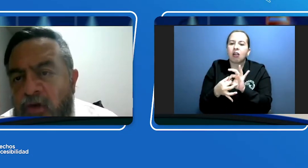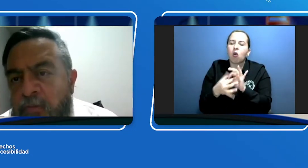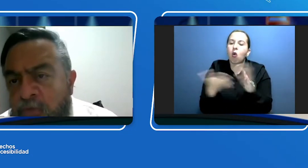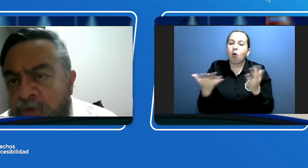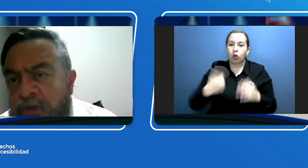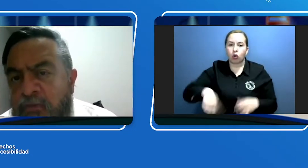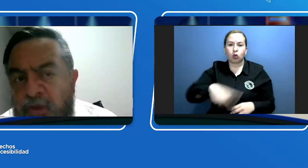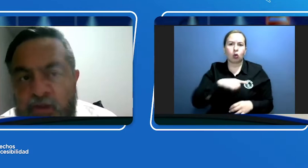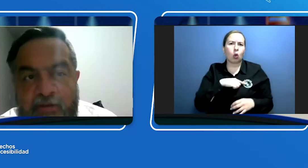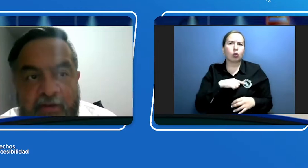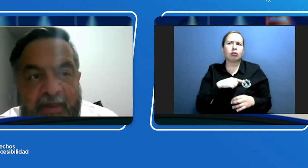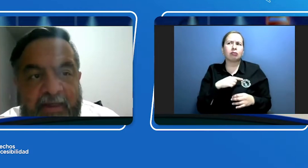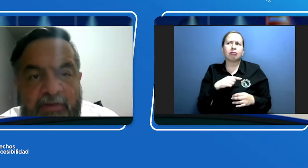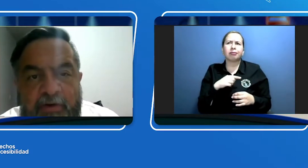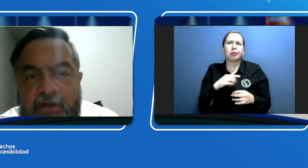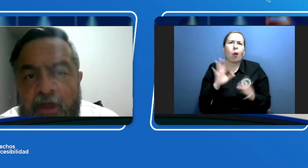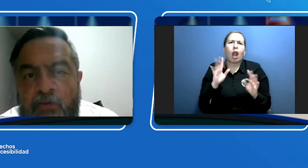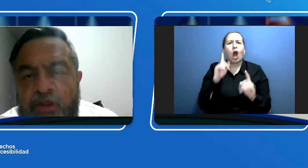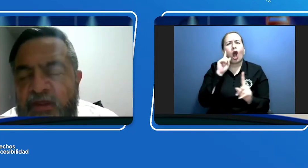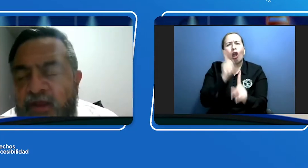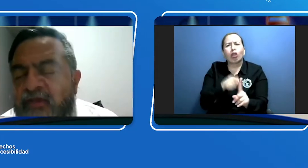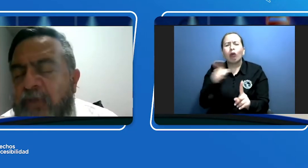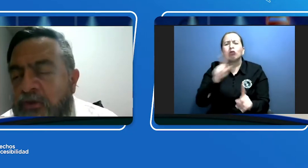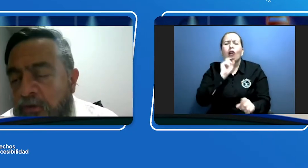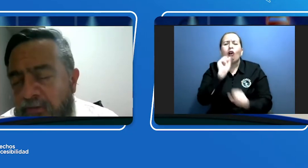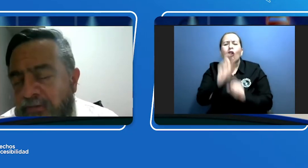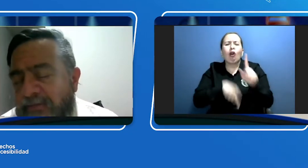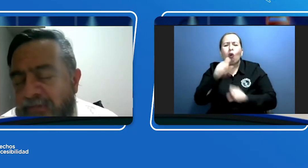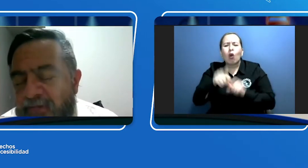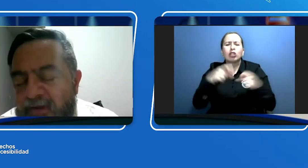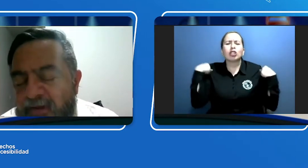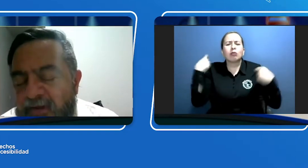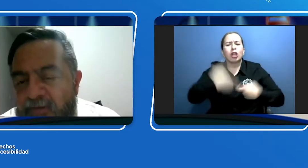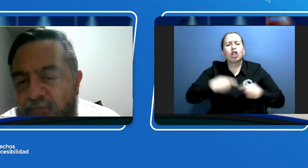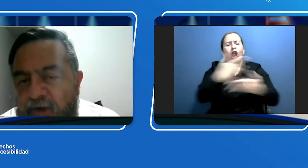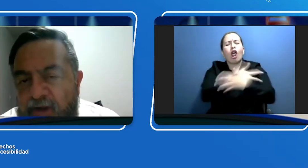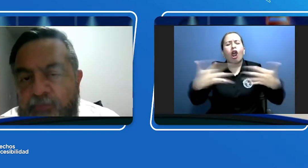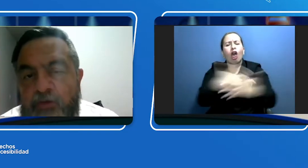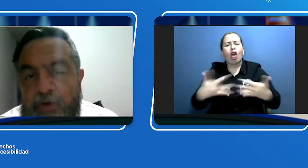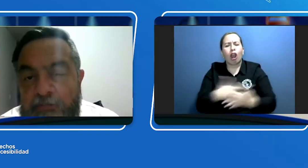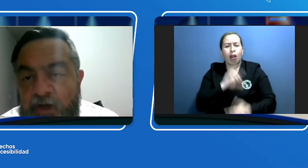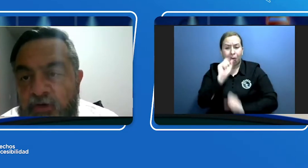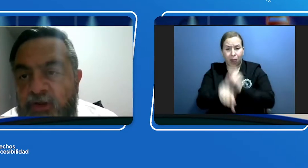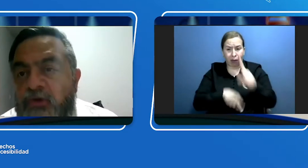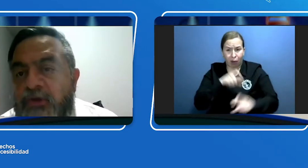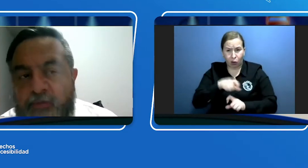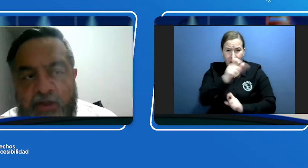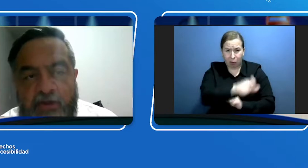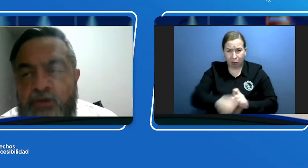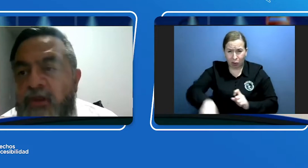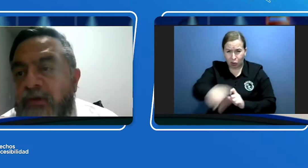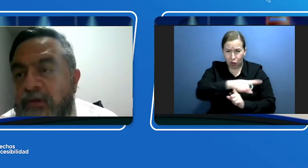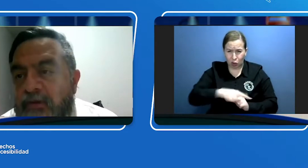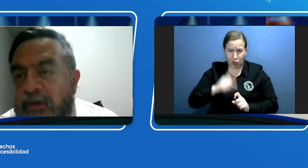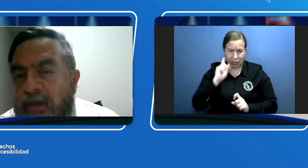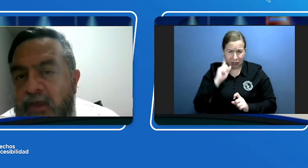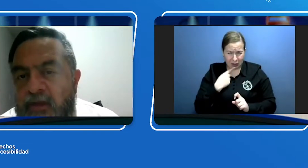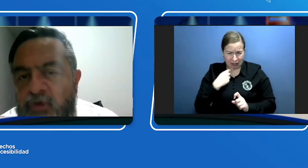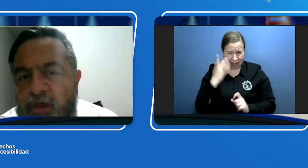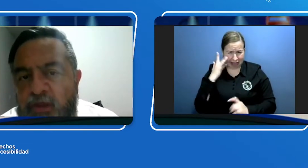como muchas encuestas, que son encuestas en español para personas con discapacidad auditiva. Queremos que sea